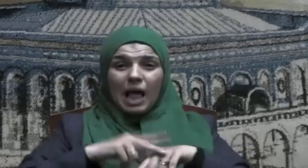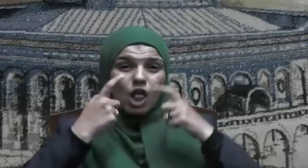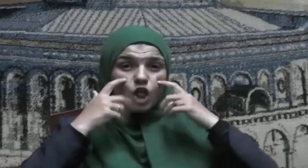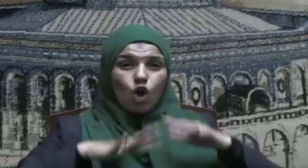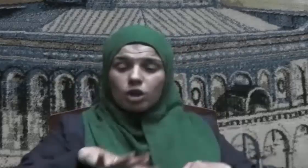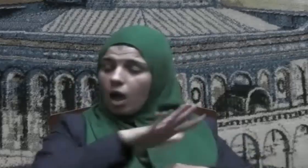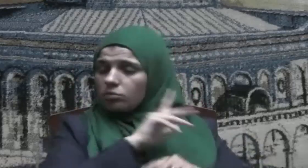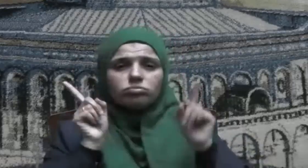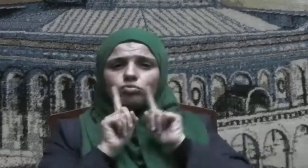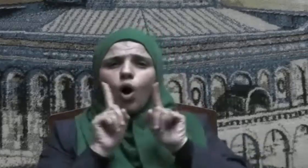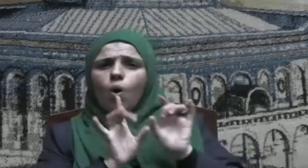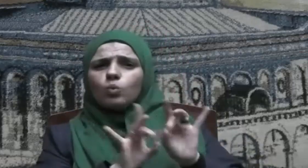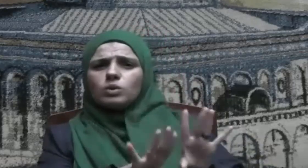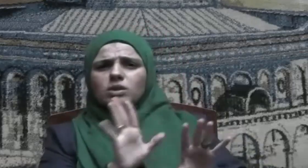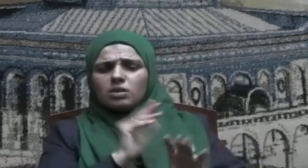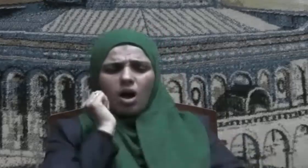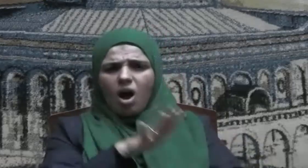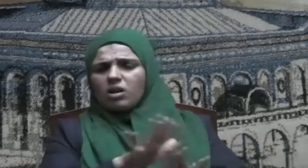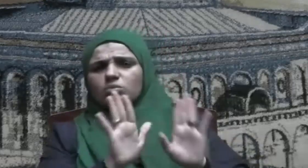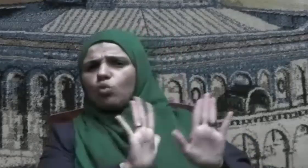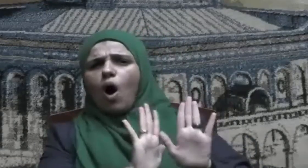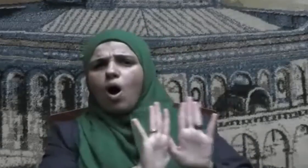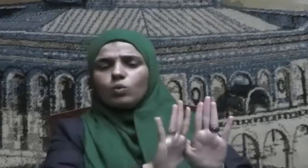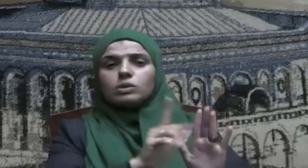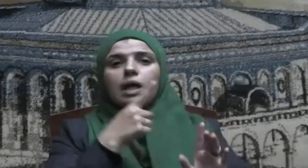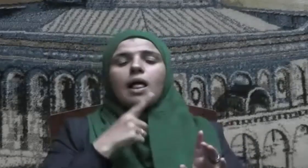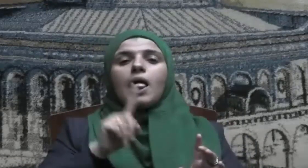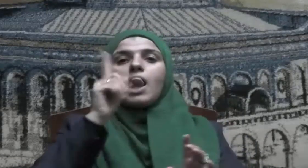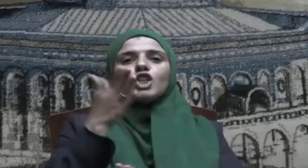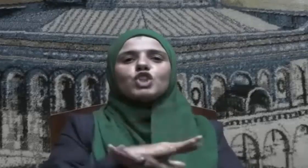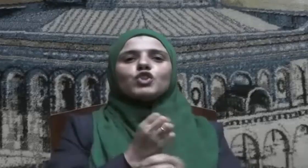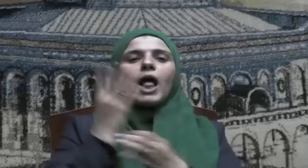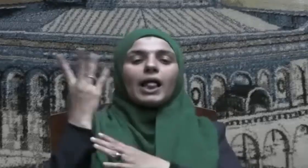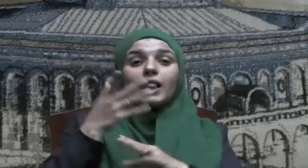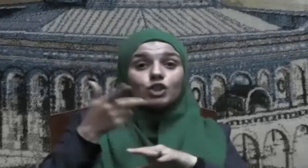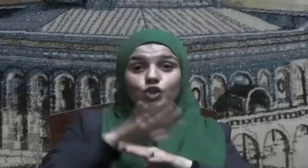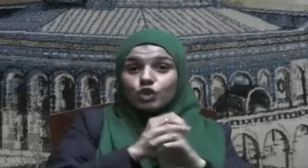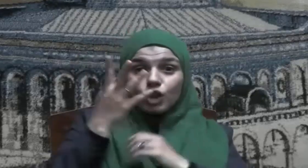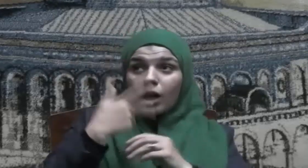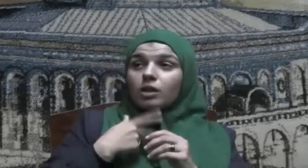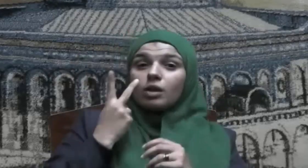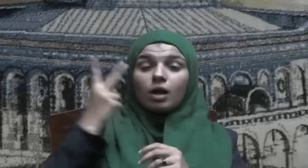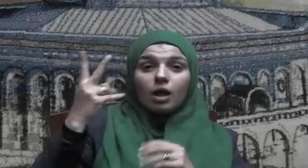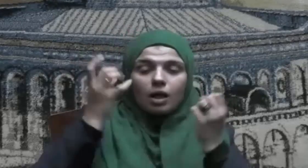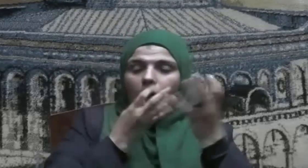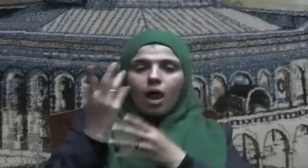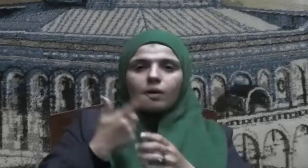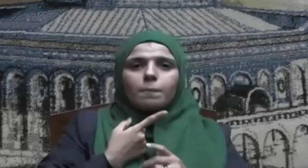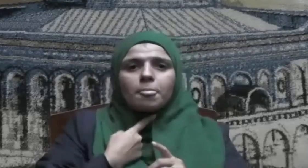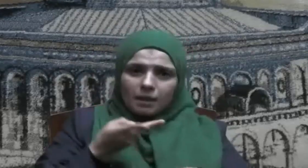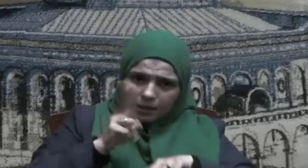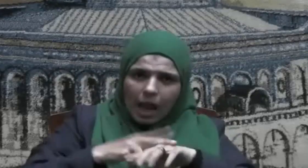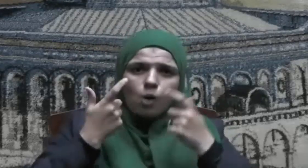له ما على الأرض من شيء إلا الشهيد فإنه يتمنى أن يوجع إلى الدنيا